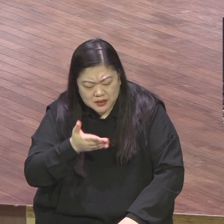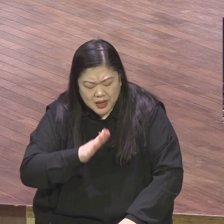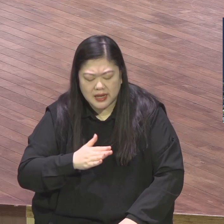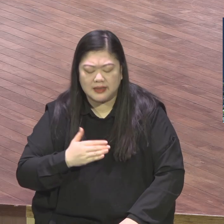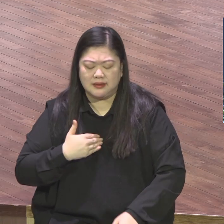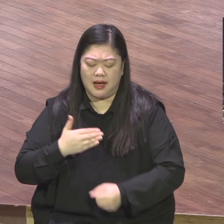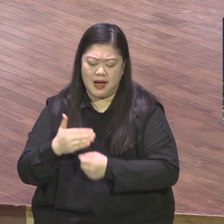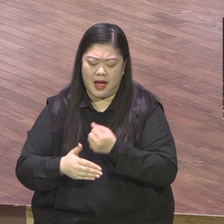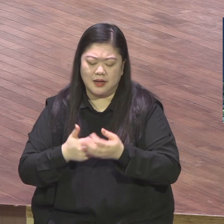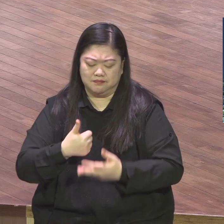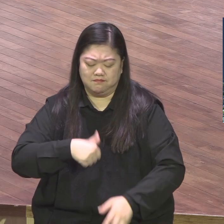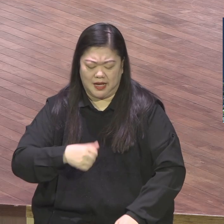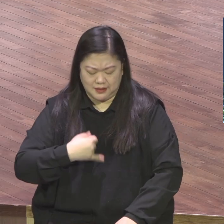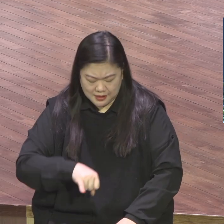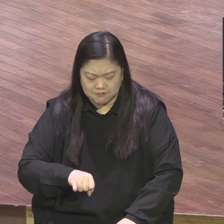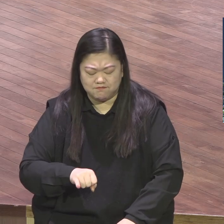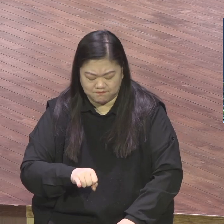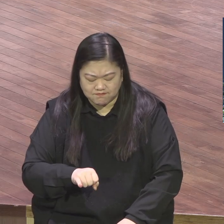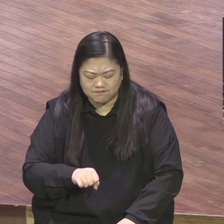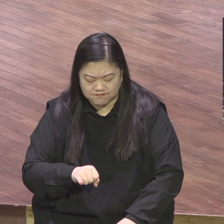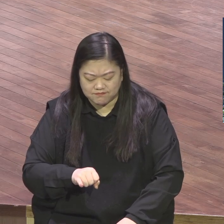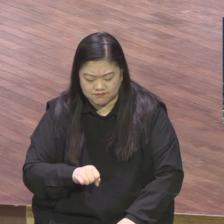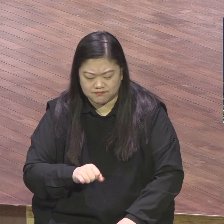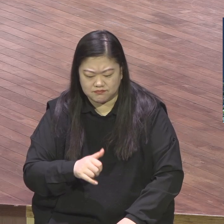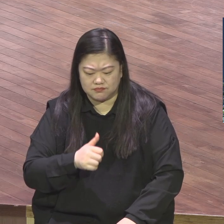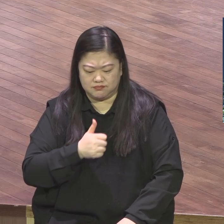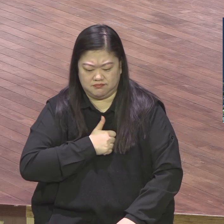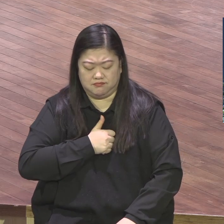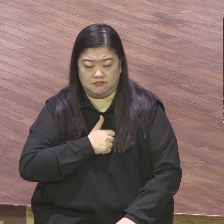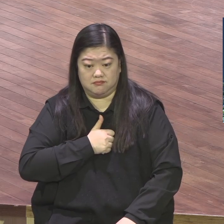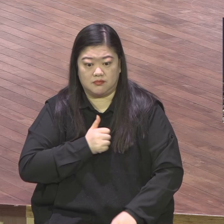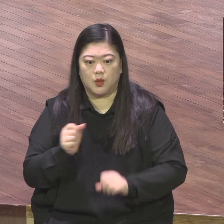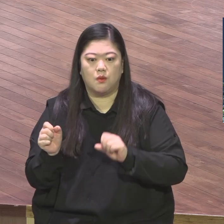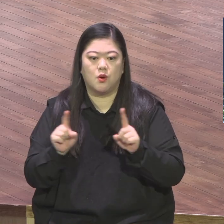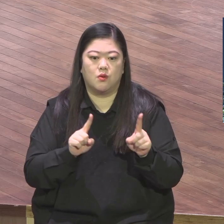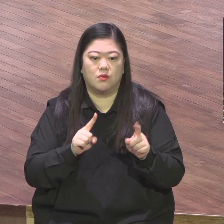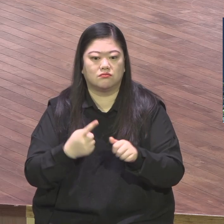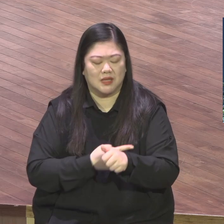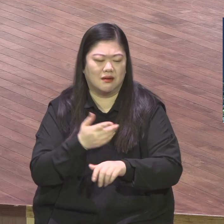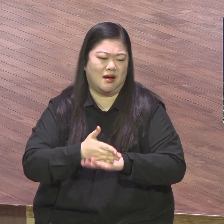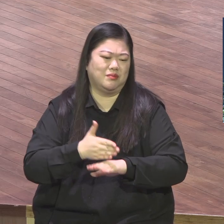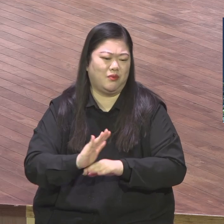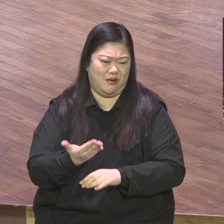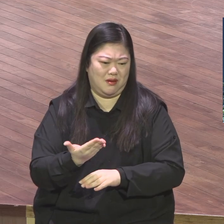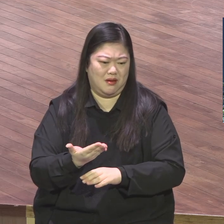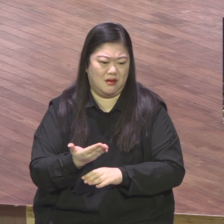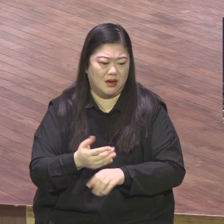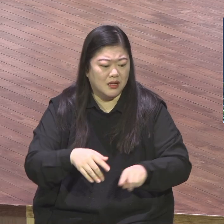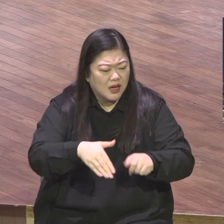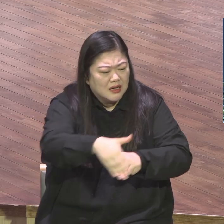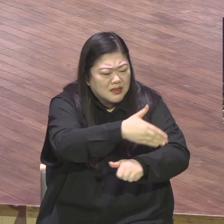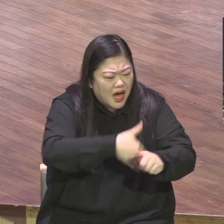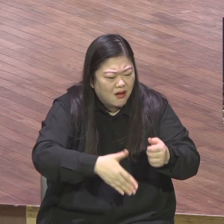감격을 가지고 있었기 때문에 절대로 그리스도인이라는 정체성을 빼앗기지 마라. 이번 주일부터